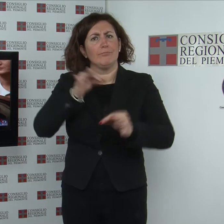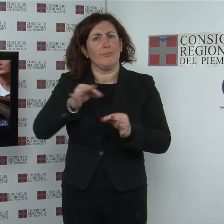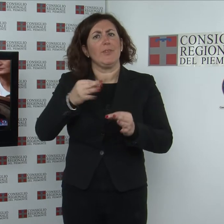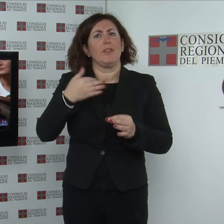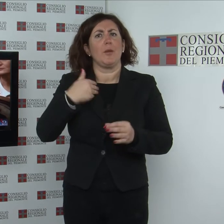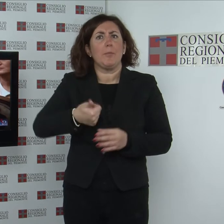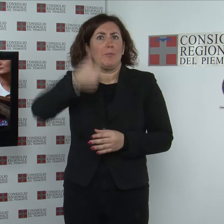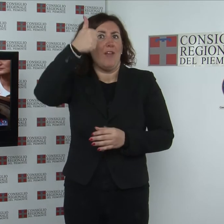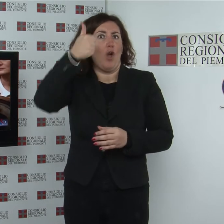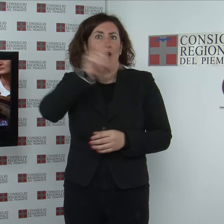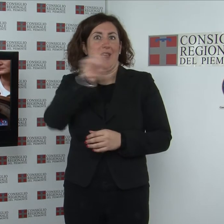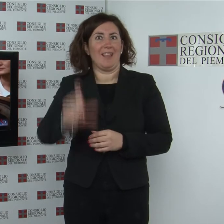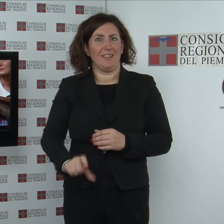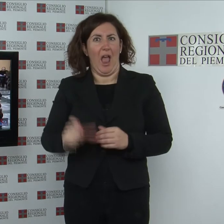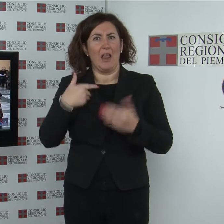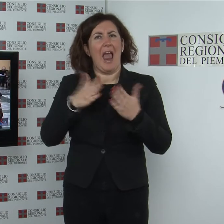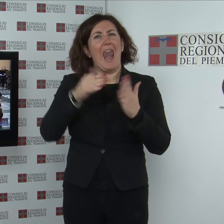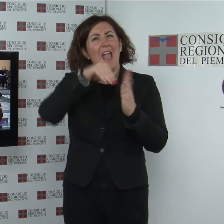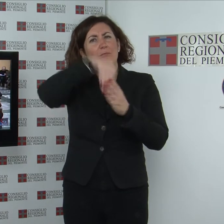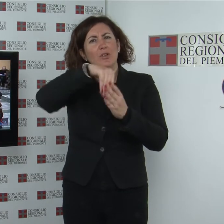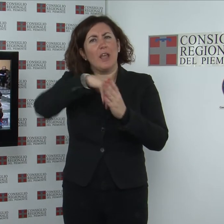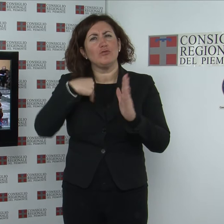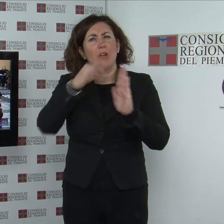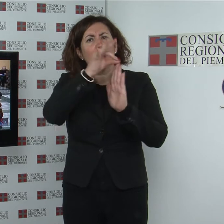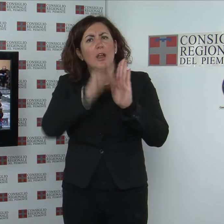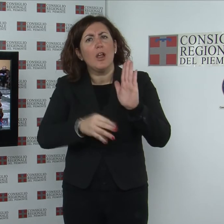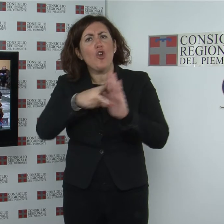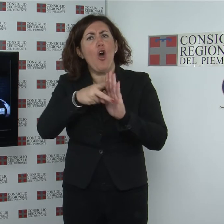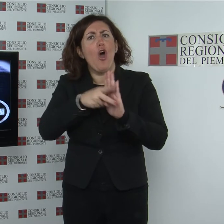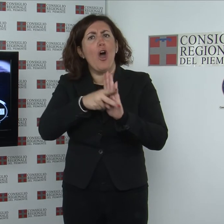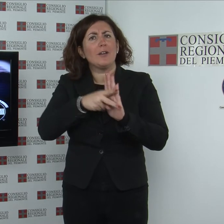disciplinano l'attività calcistica nazionale e internazionale